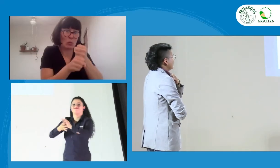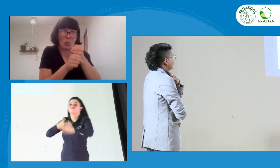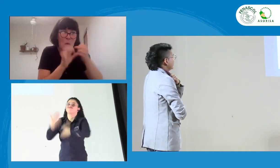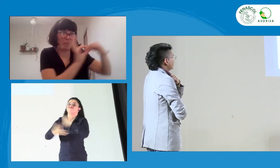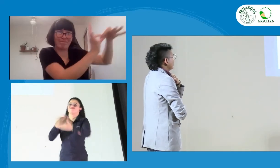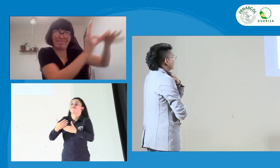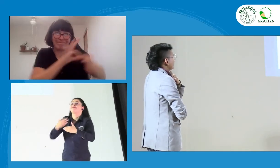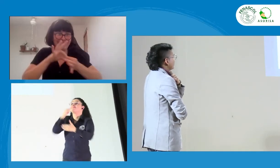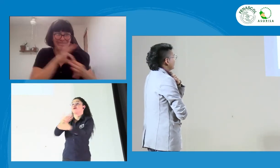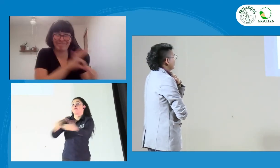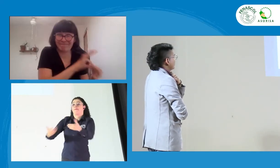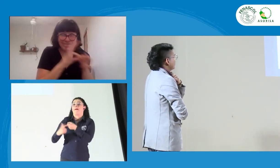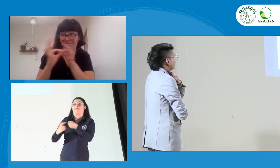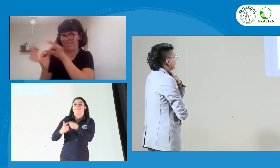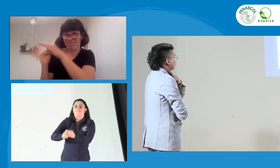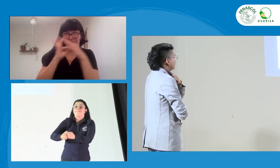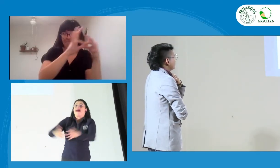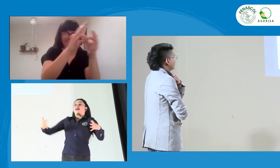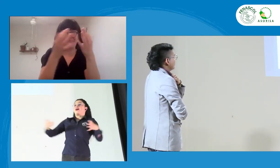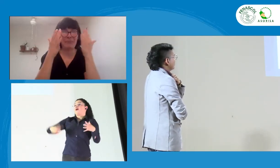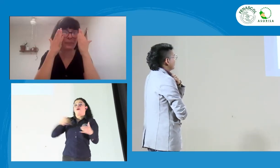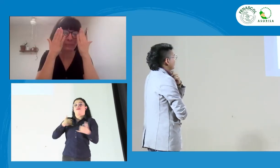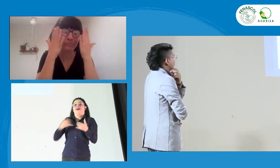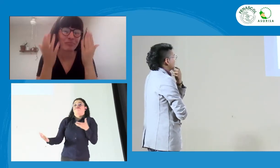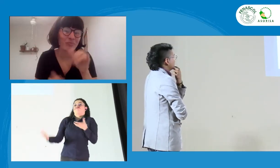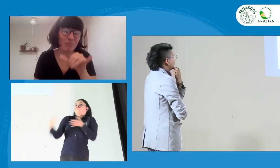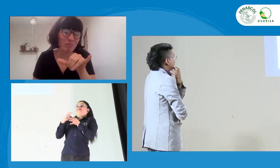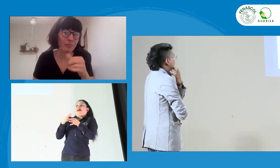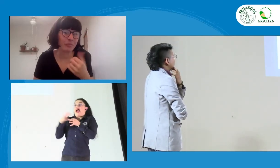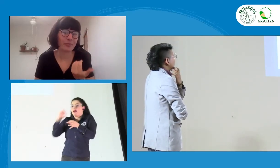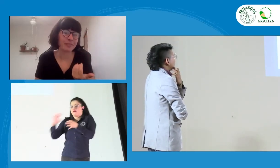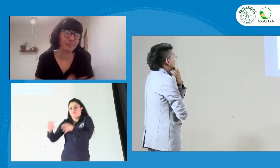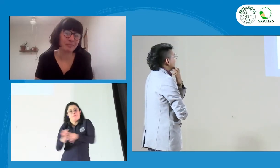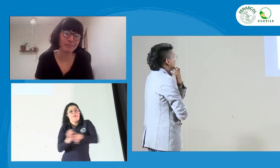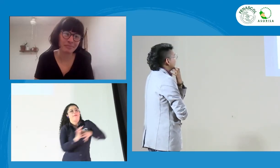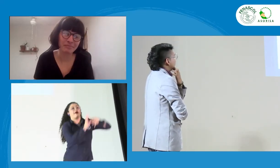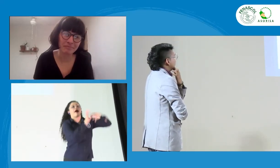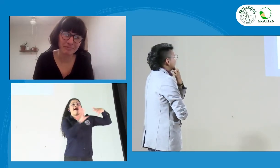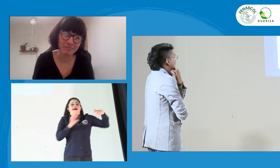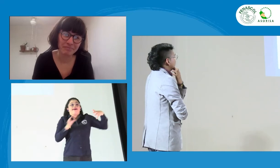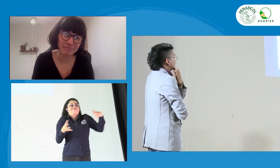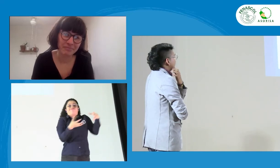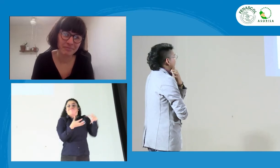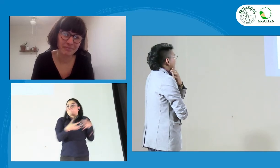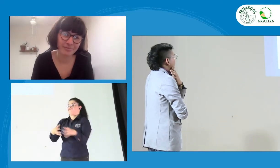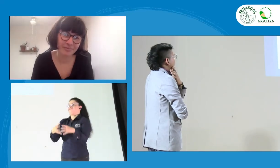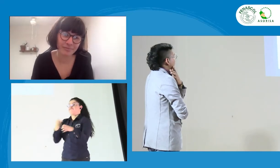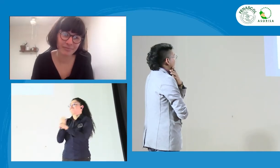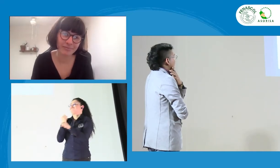manera, pues, ellos puedan llevar a sus niños y se haga un trabajo mancomunado entre todos. Yo diría que es básicamente eso.